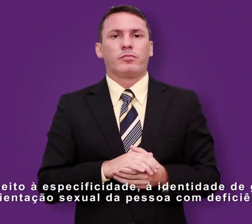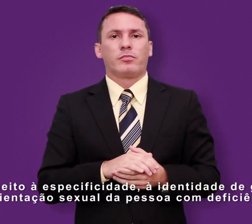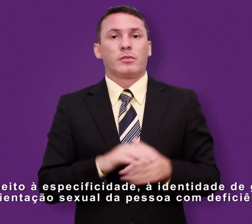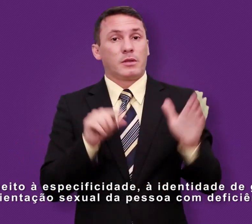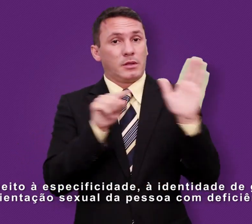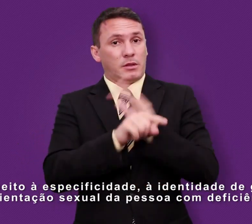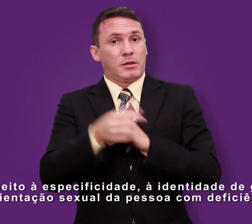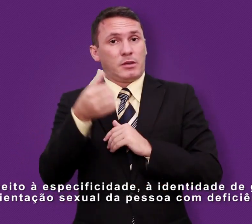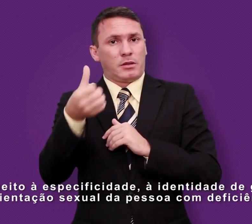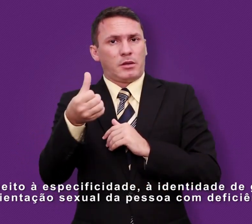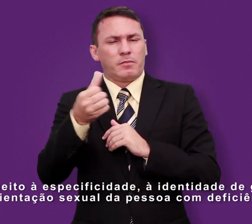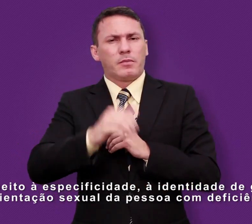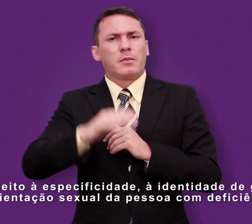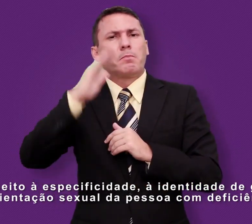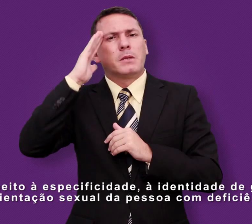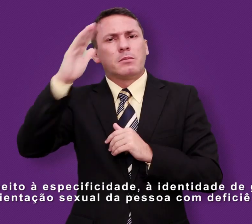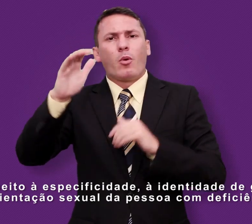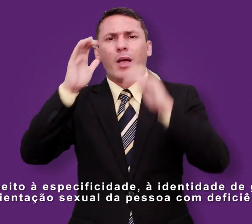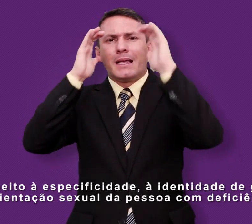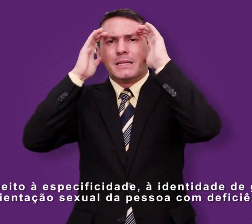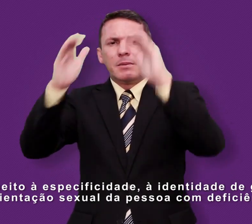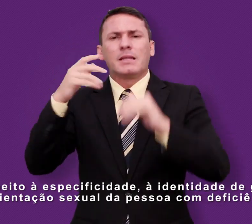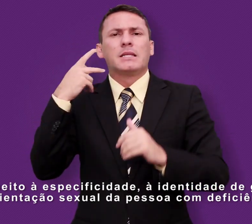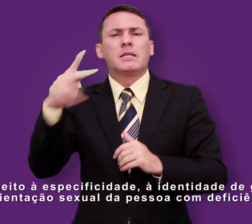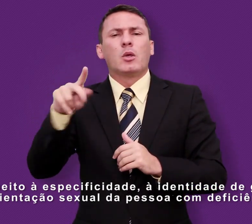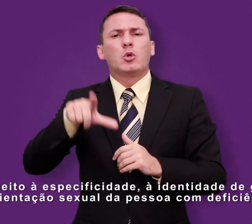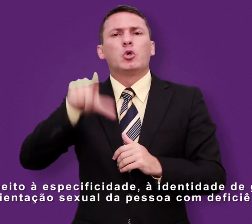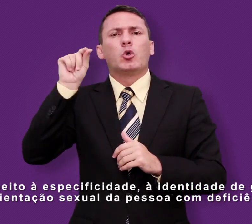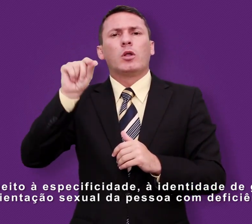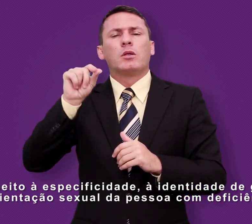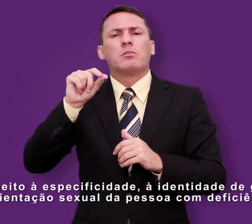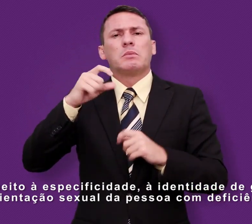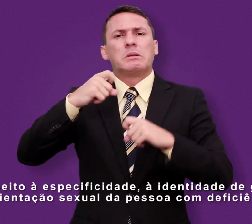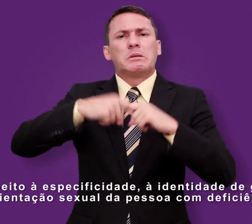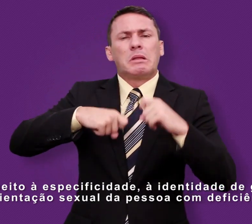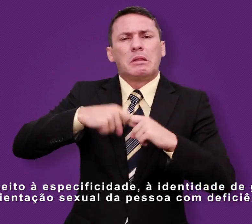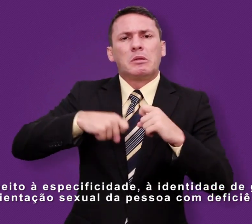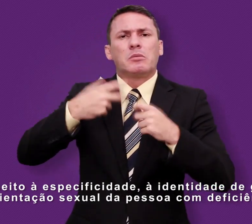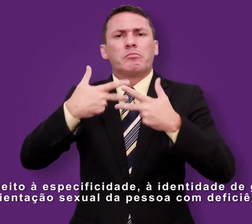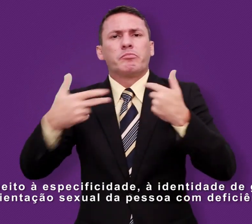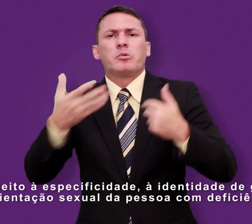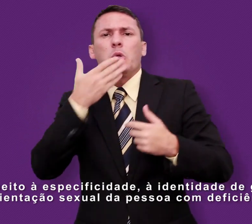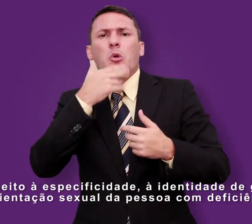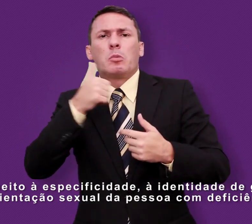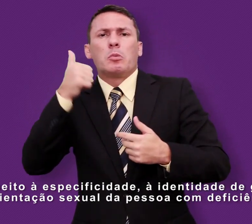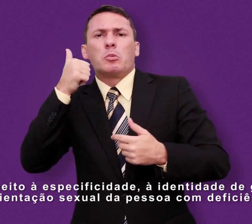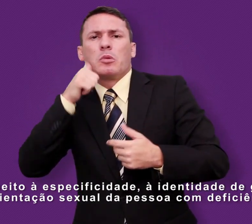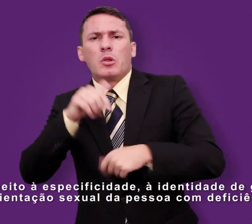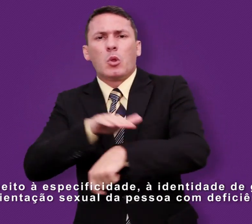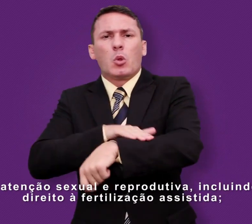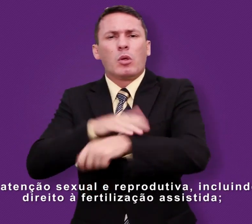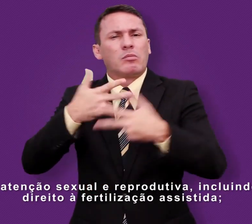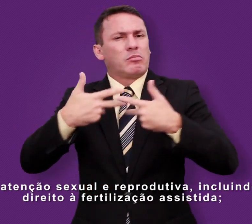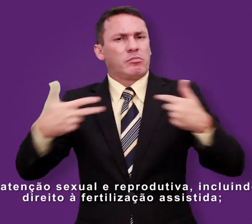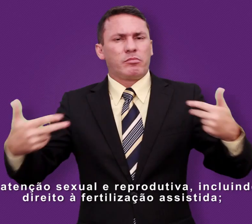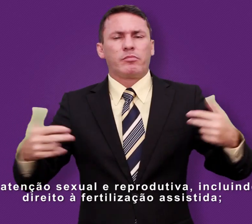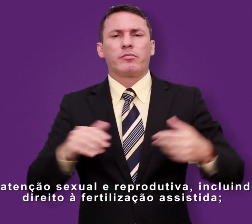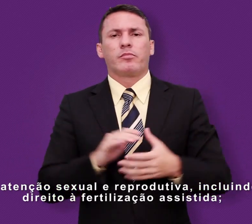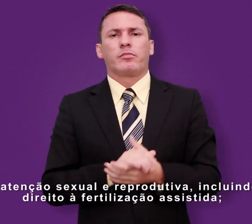à especificidade, a identidade de gênero e a orientação sexual da pessoa com deficiência. Inciso 7.